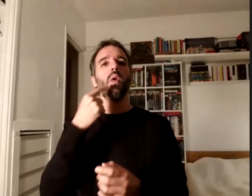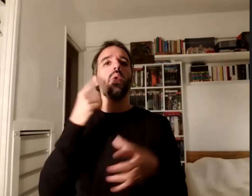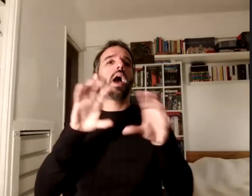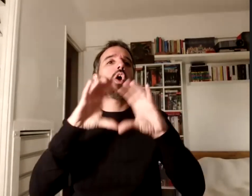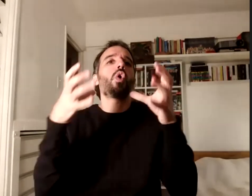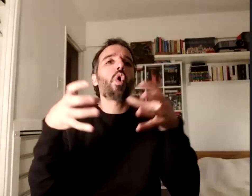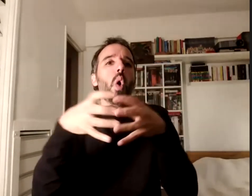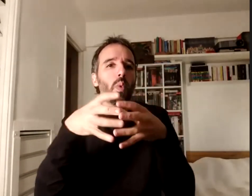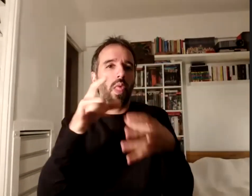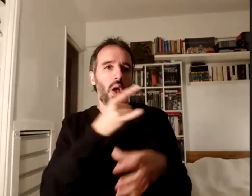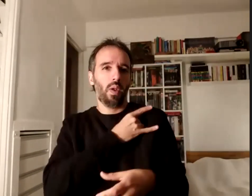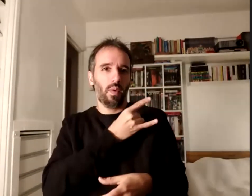disculpen quienes estén acá